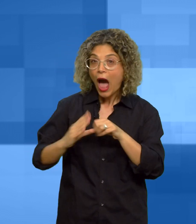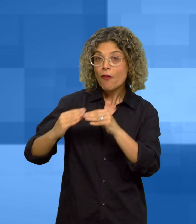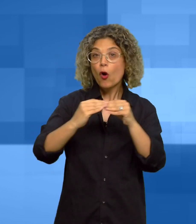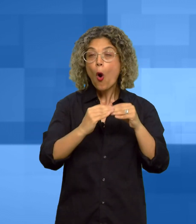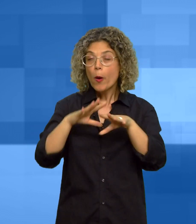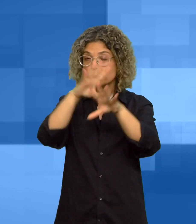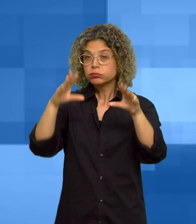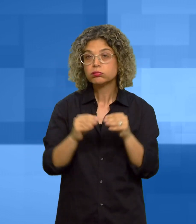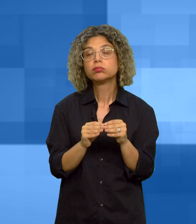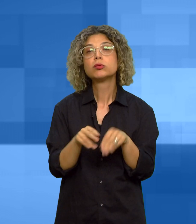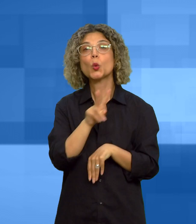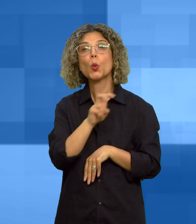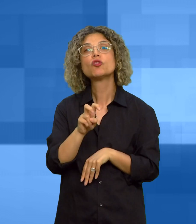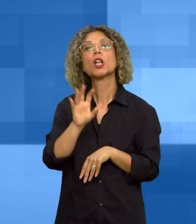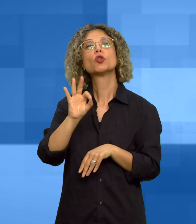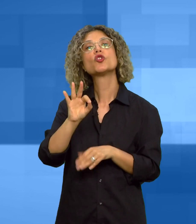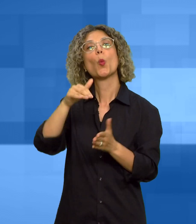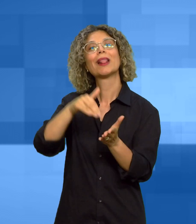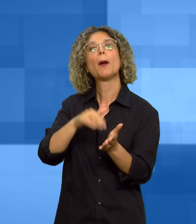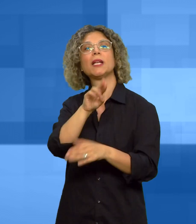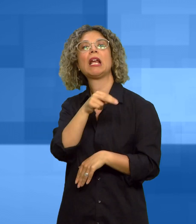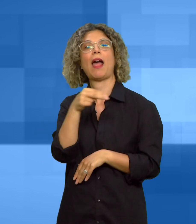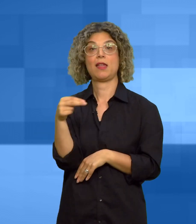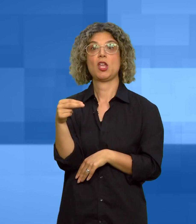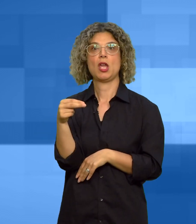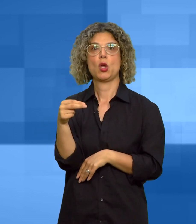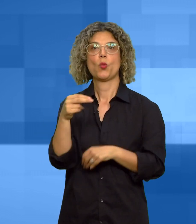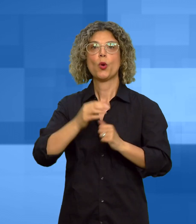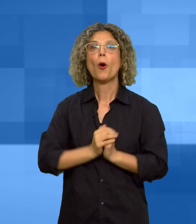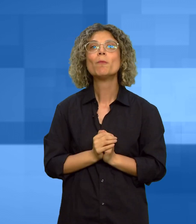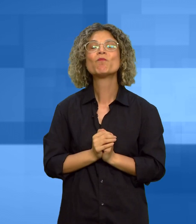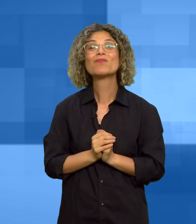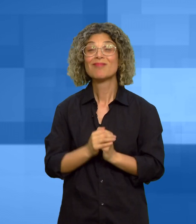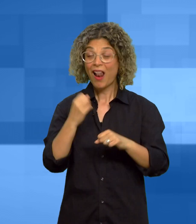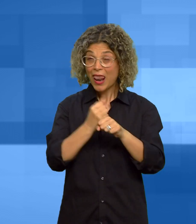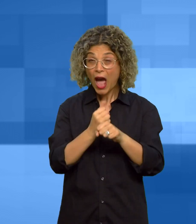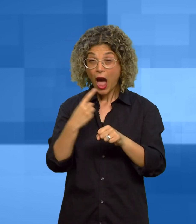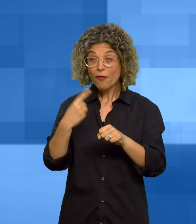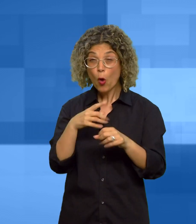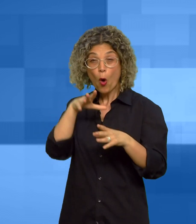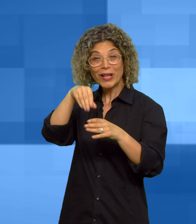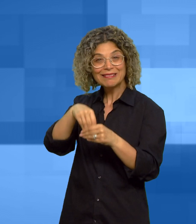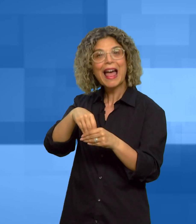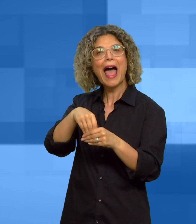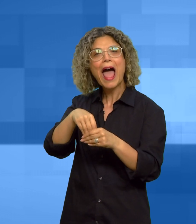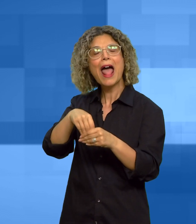complessivo di 250.000 euro fanno parte di un primo stralcio funzionale